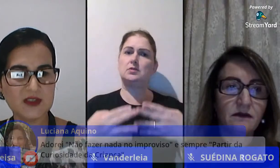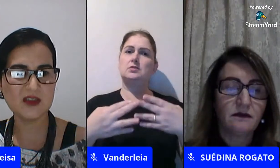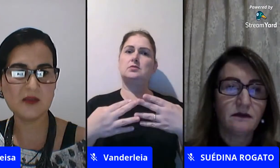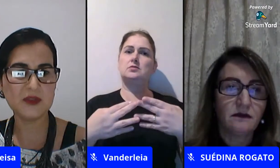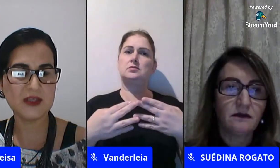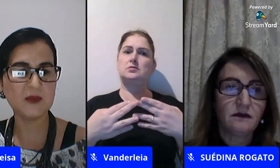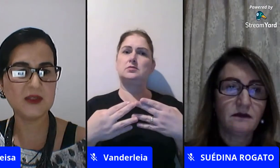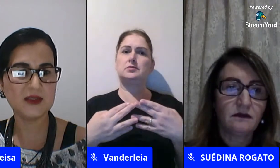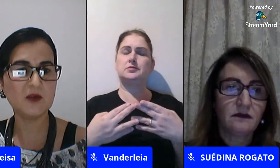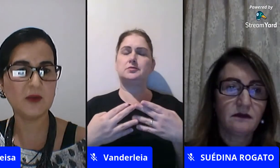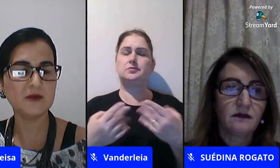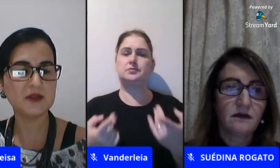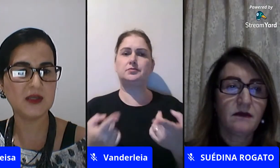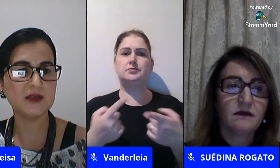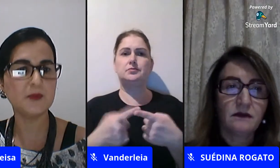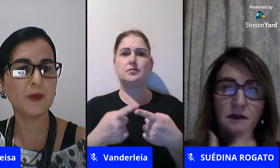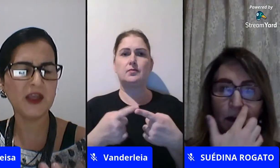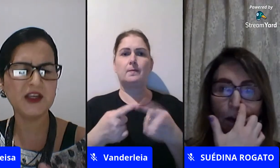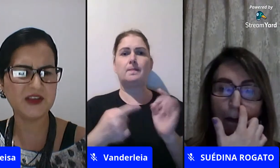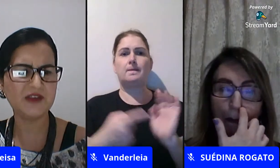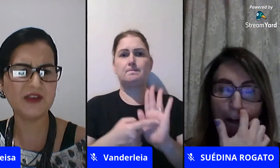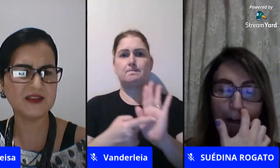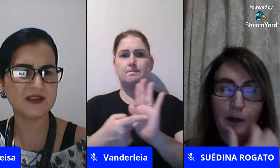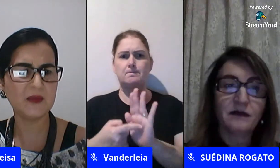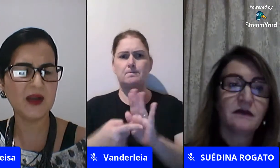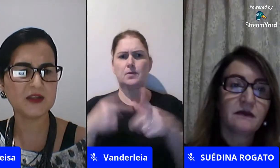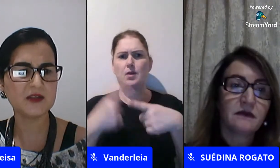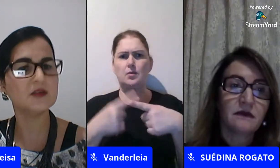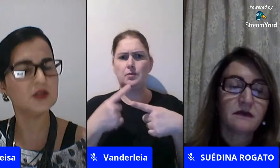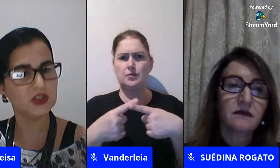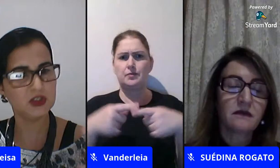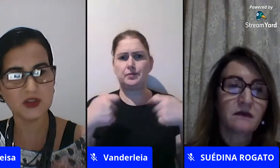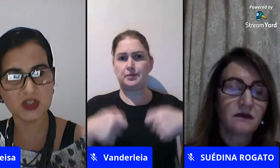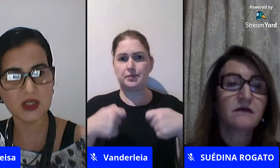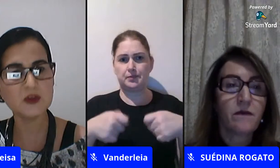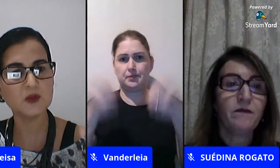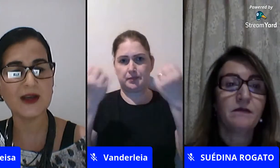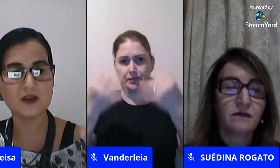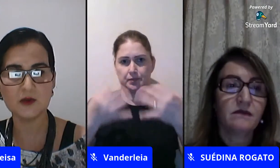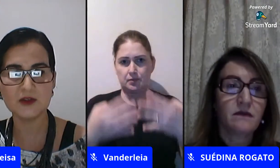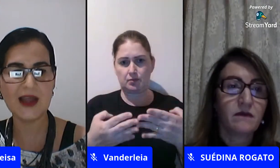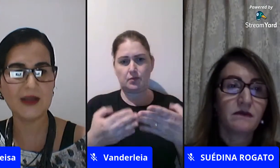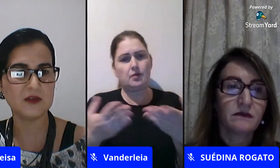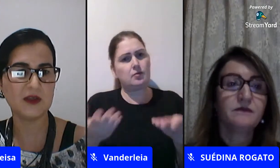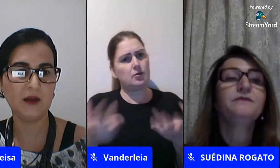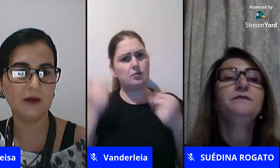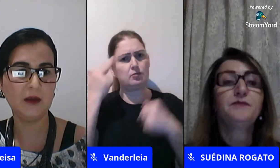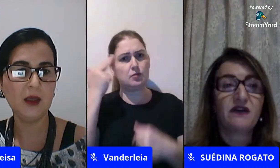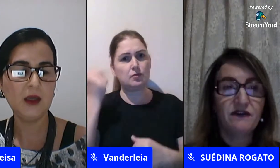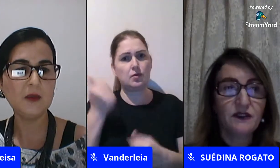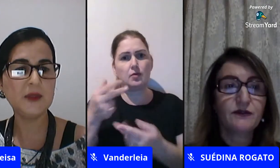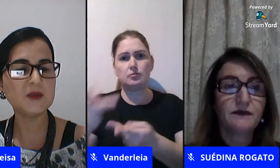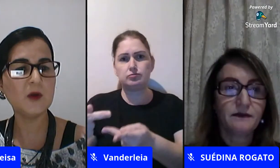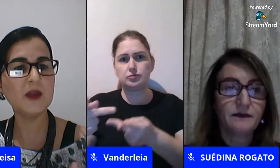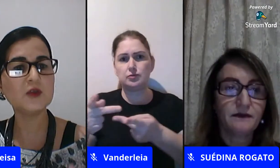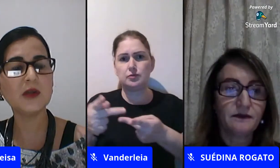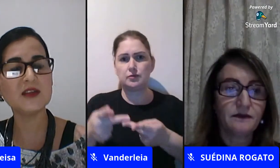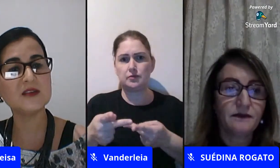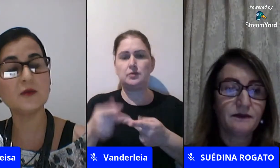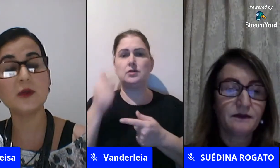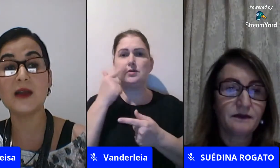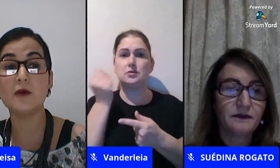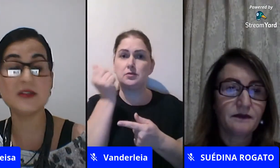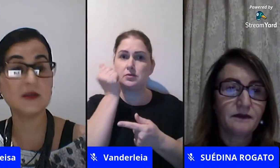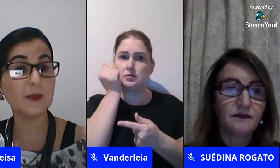eu não trouxe a sensibilização pra vocês por que a gente tem que falar dessas temáticas então a gente chama os pais olha os dados aqui principalmente